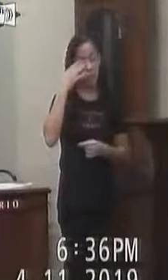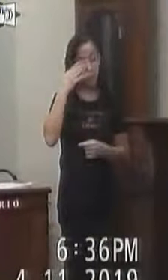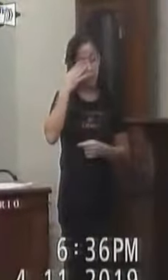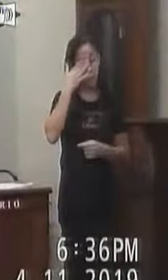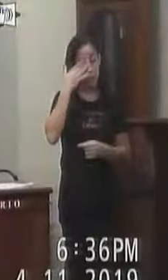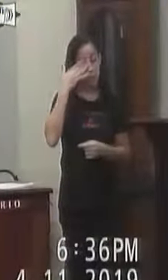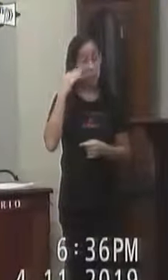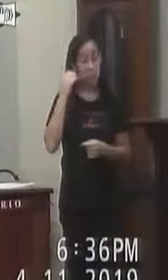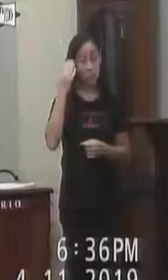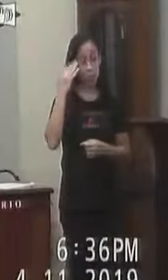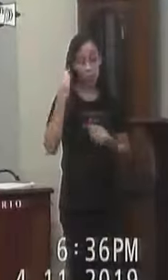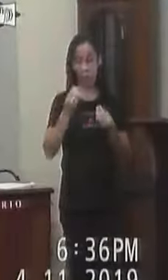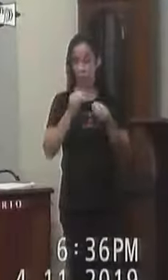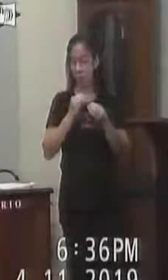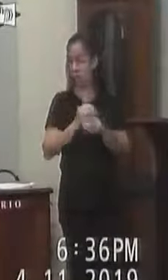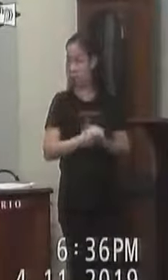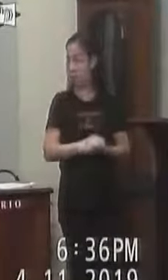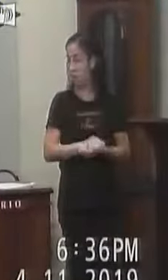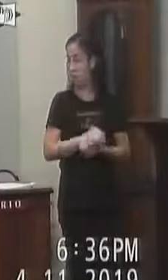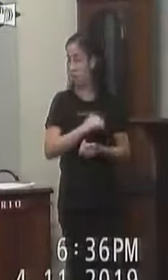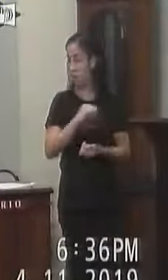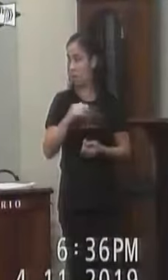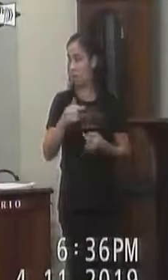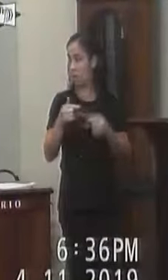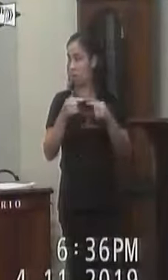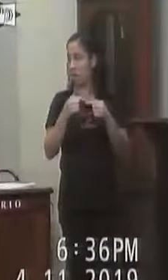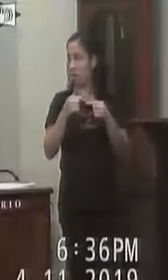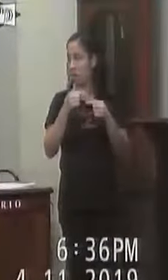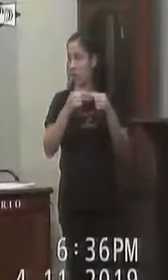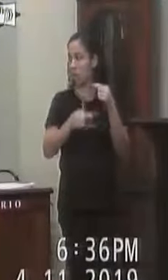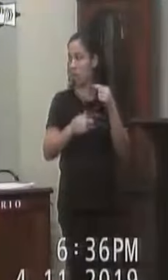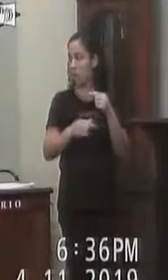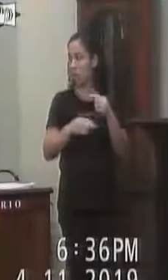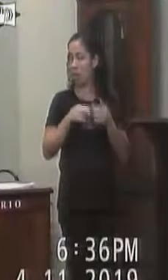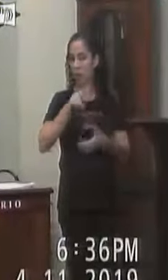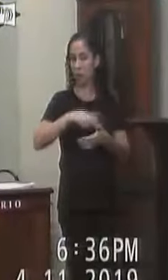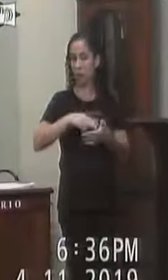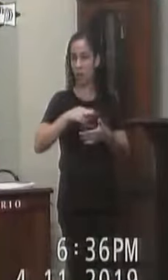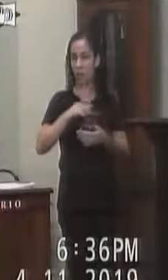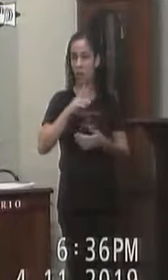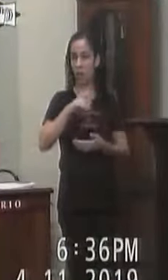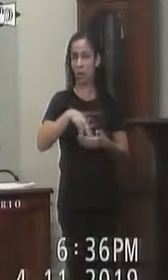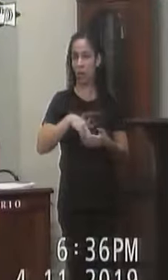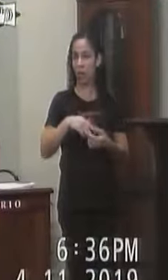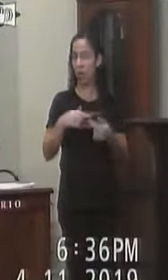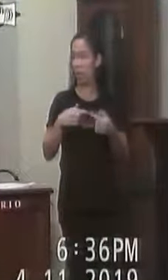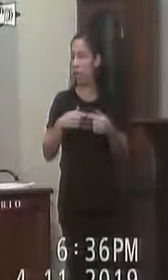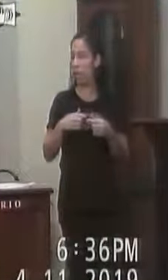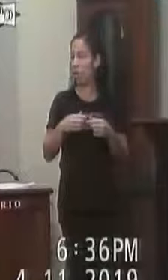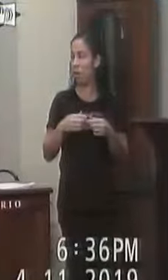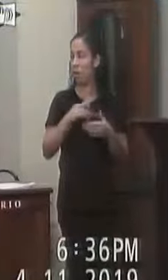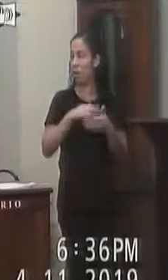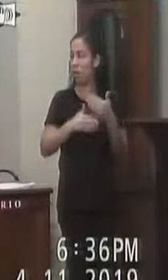Quanto a isso Quando a gente Coloca o requerimento Eu leio o requerimento E com o regimento interno A minha